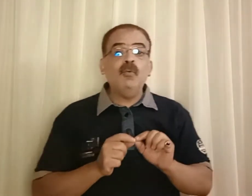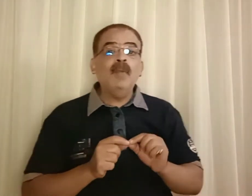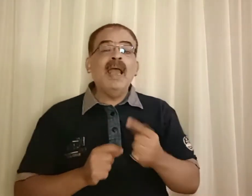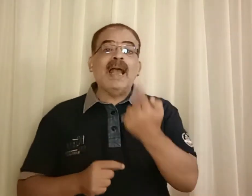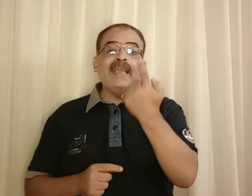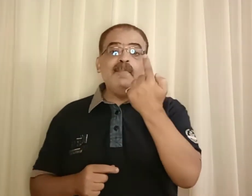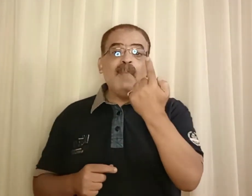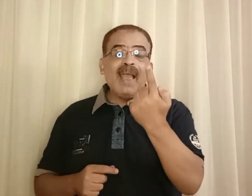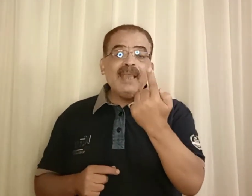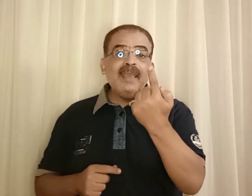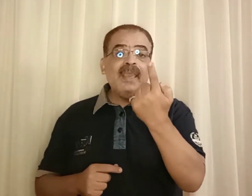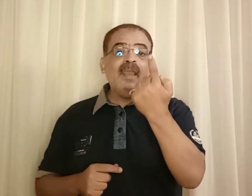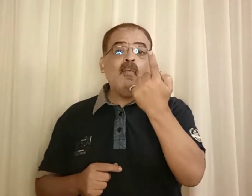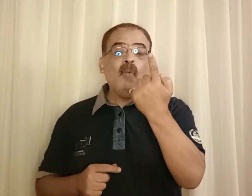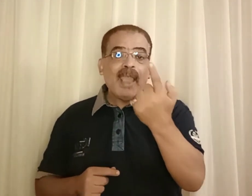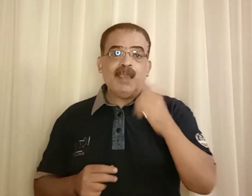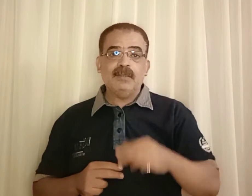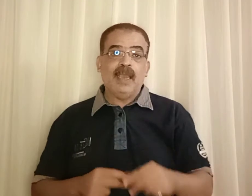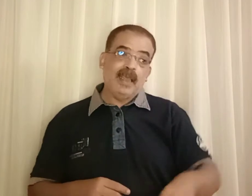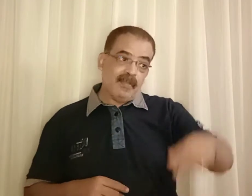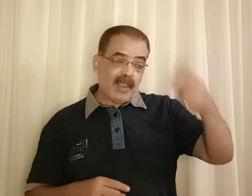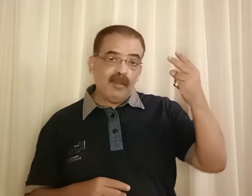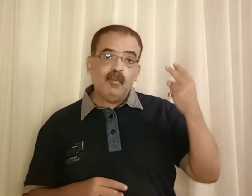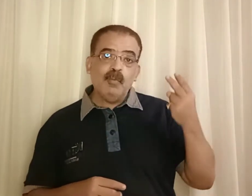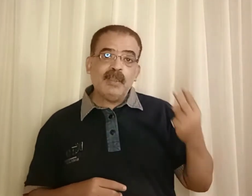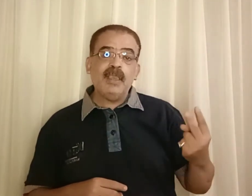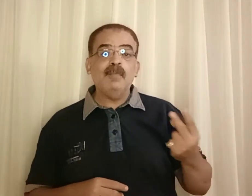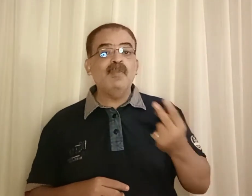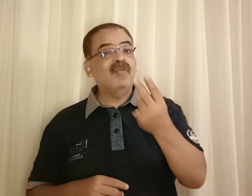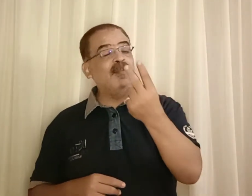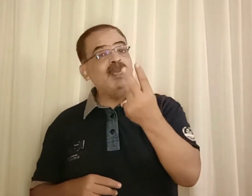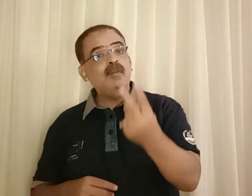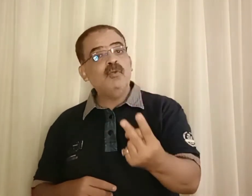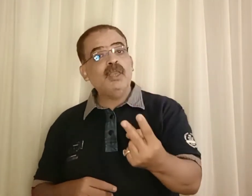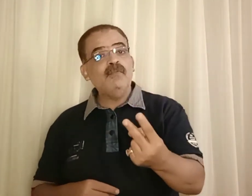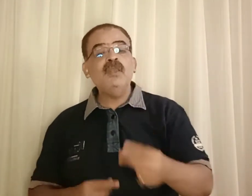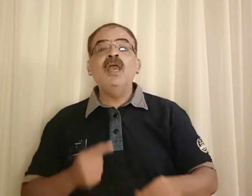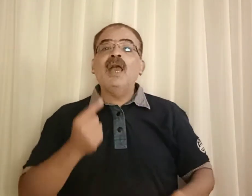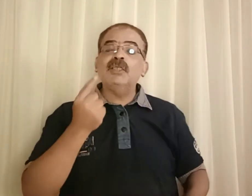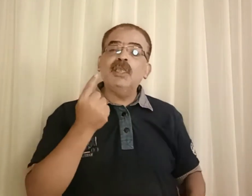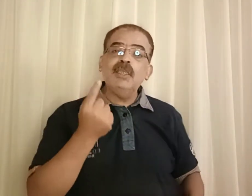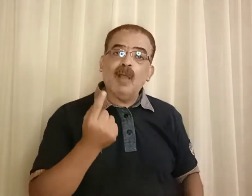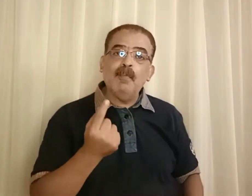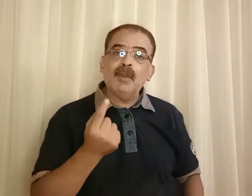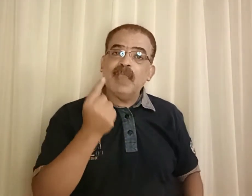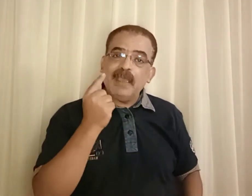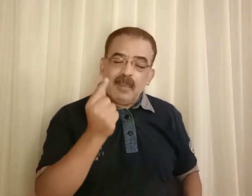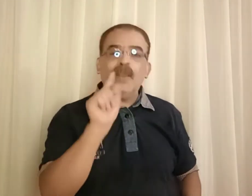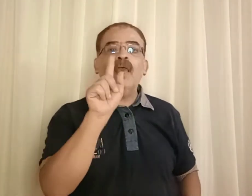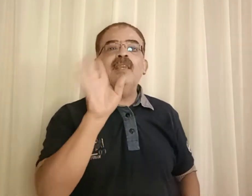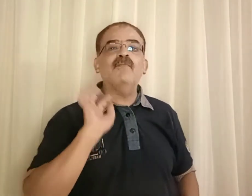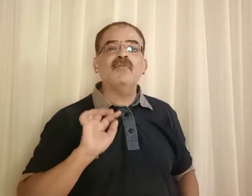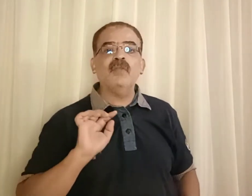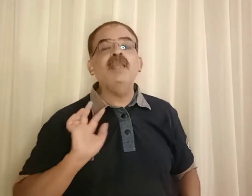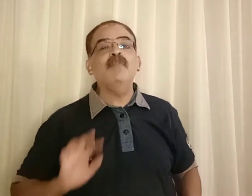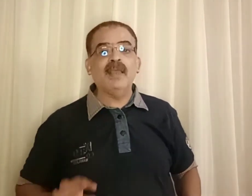عن معنى واحد يعني هنستخدم جملتين بالزمنين المختلفين عشان يعبر تقريبا عن نفس المعنى